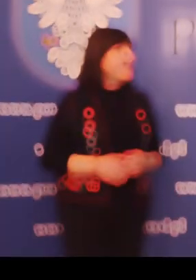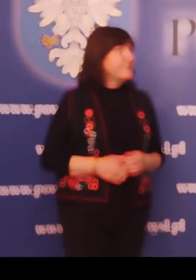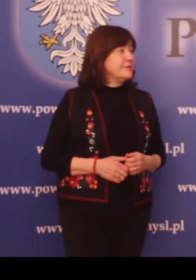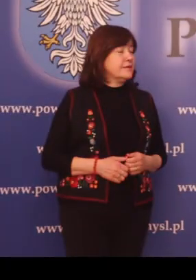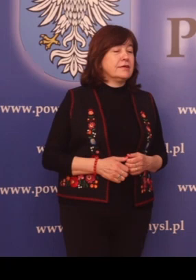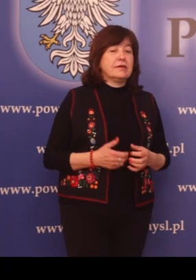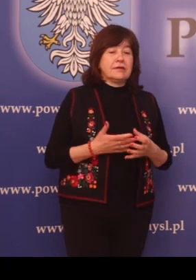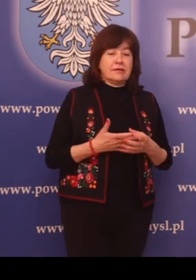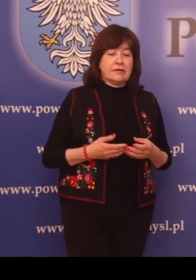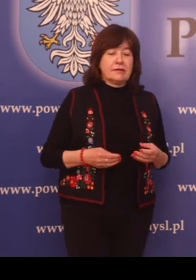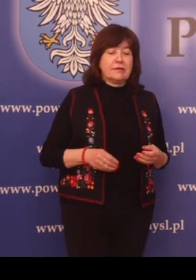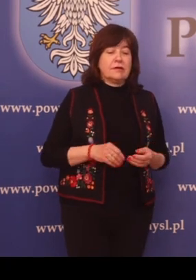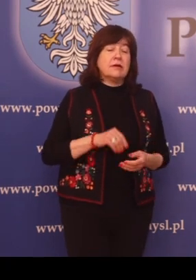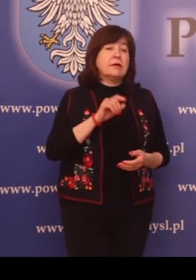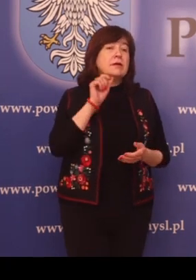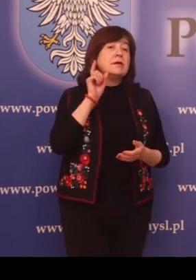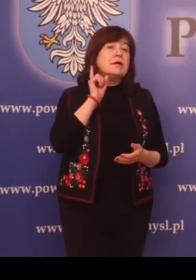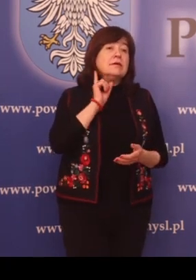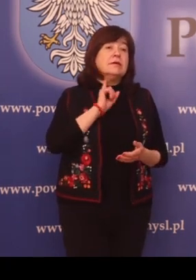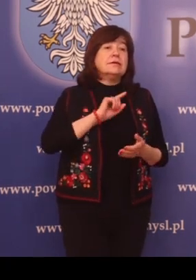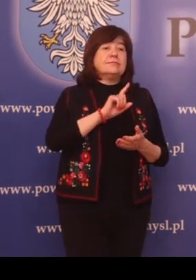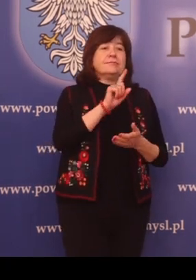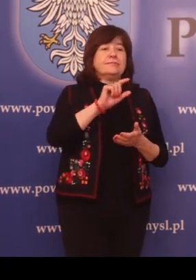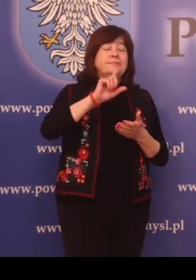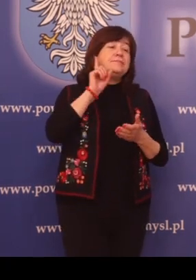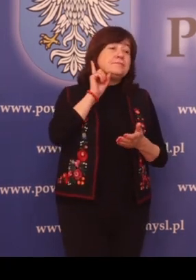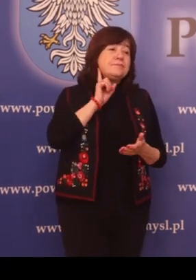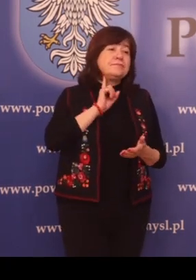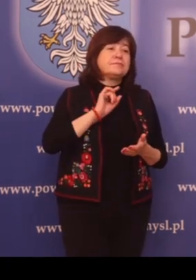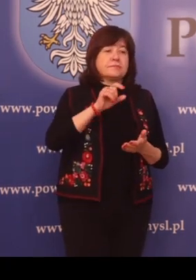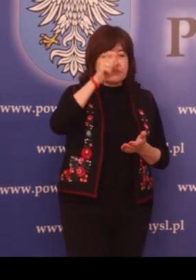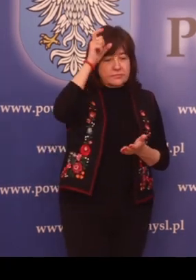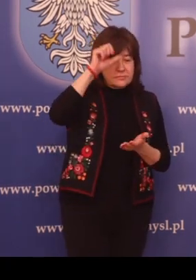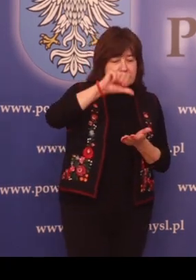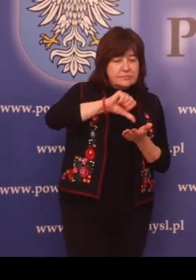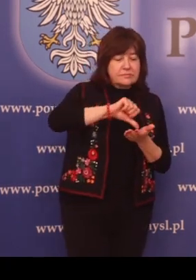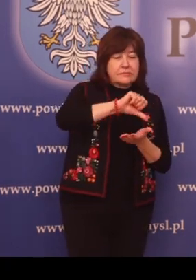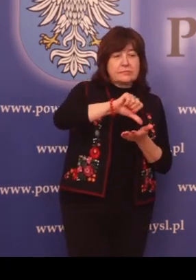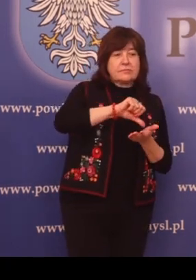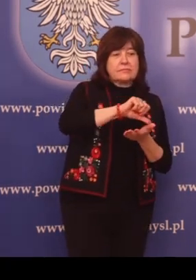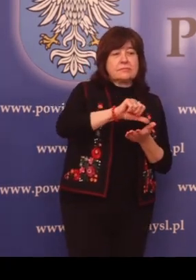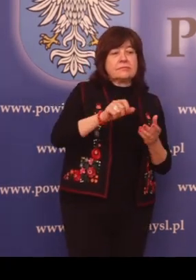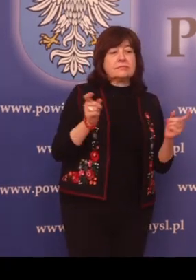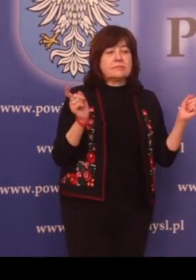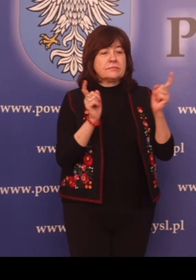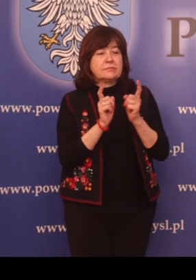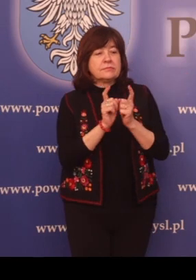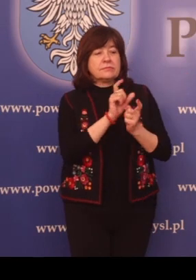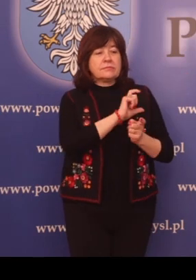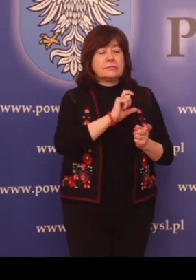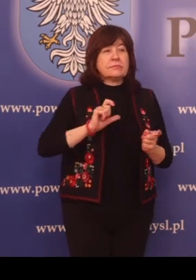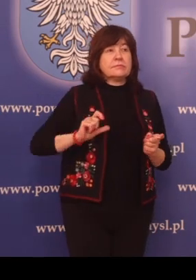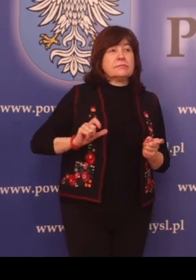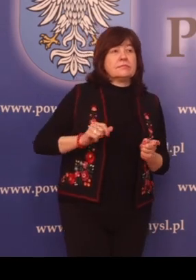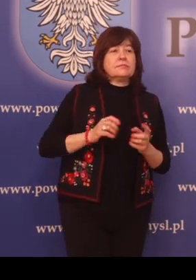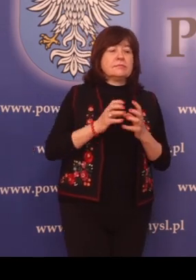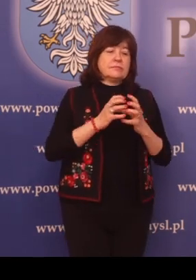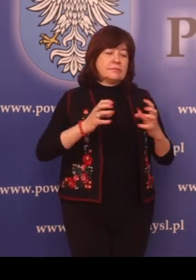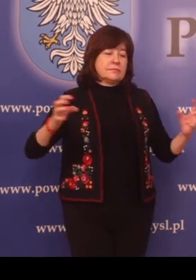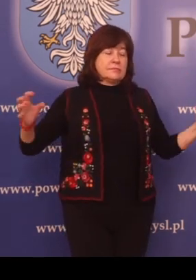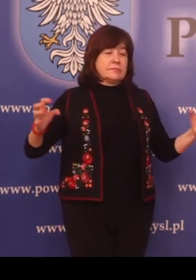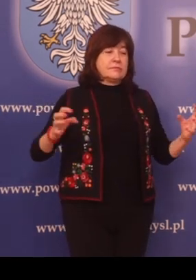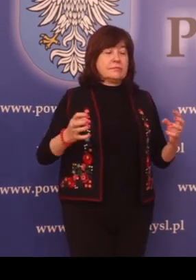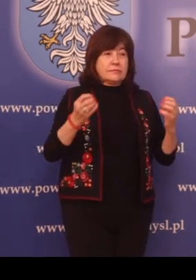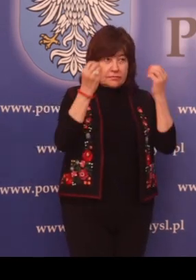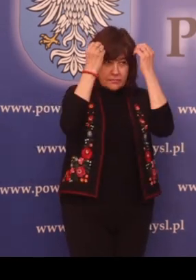Ziemia przemyska z przemyślem jako centralnym ośrodkiem leży na styku wielkich kultur i religii